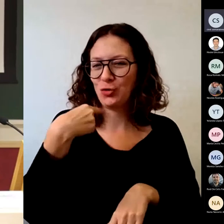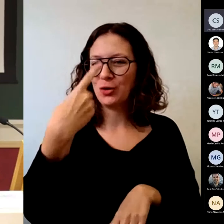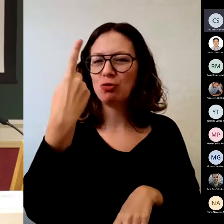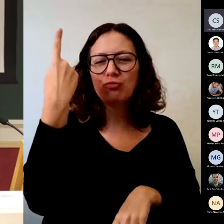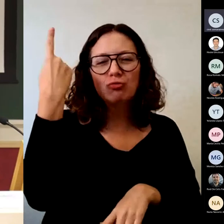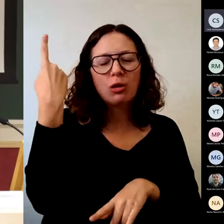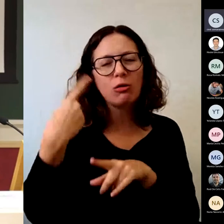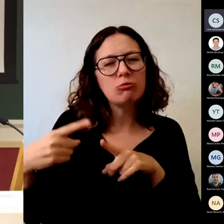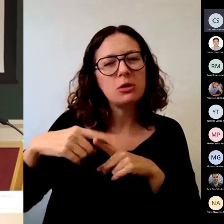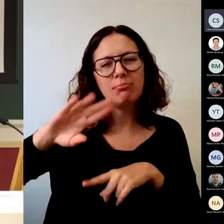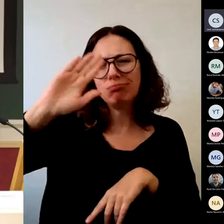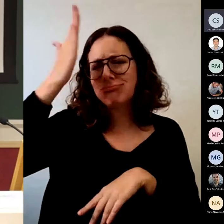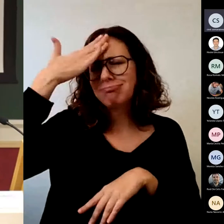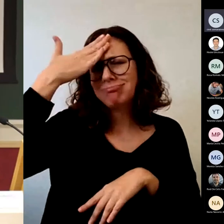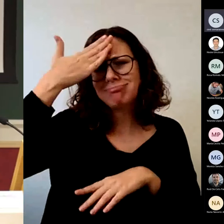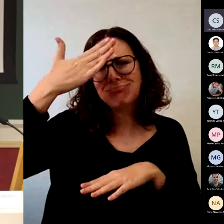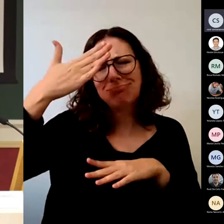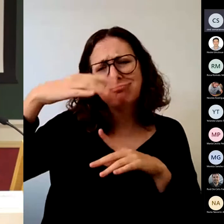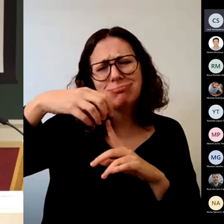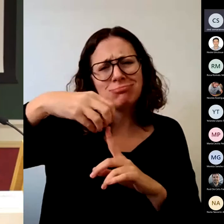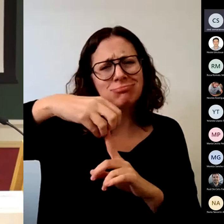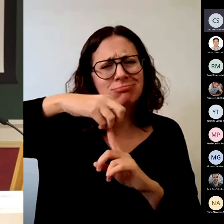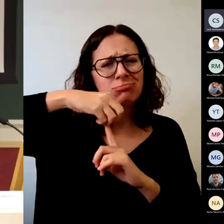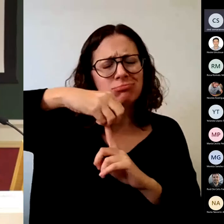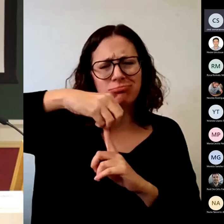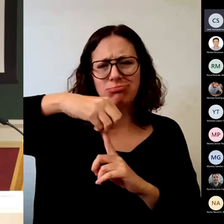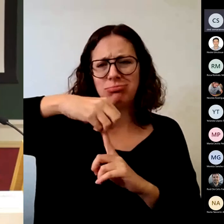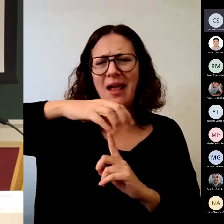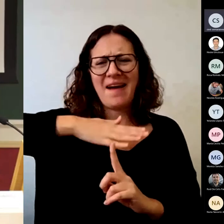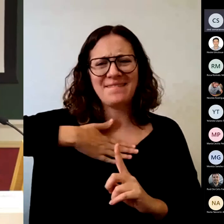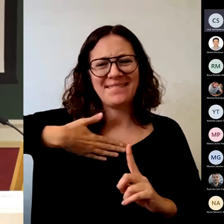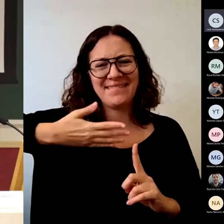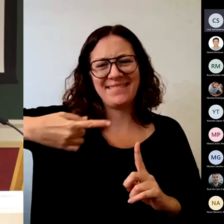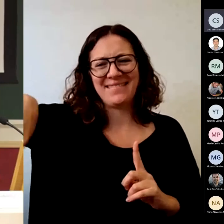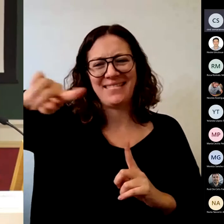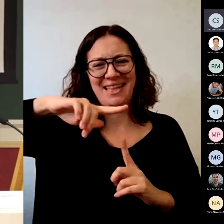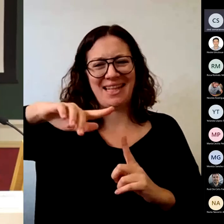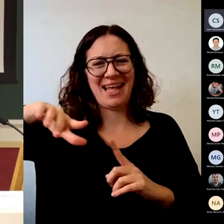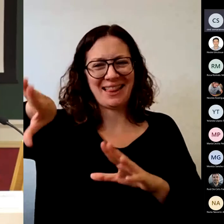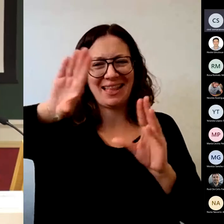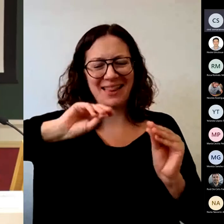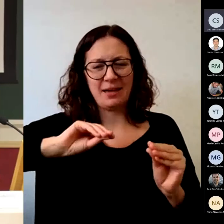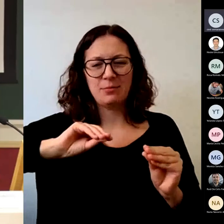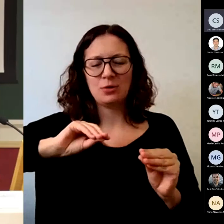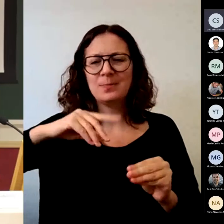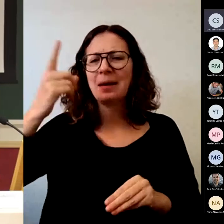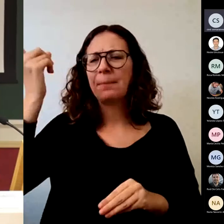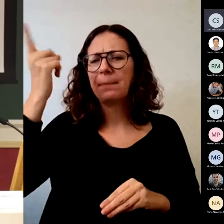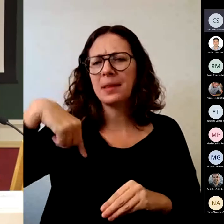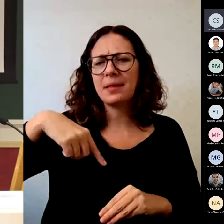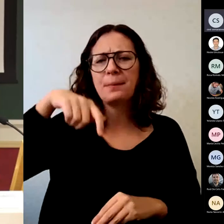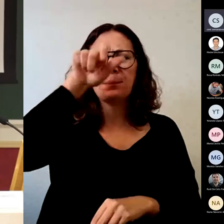entendamos. Sé que muchos de los que estáis aquí sois de diferentes ámbitos, de diferentes